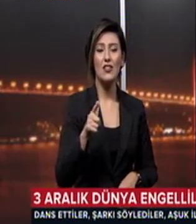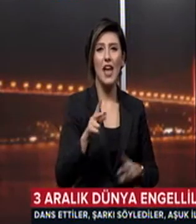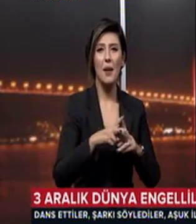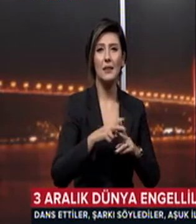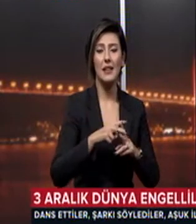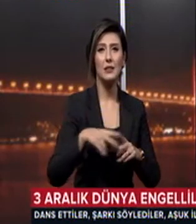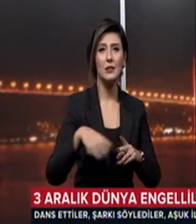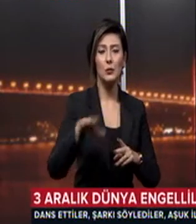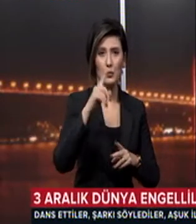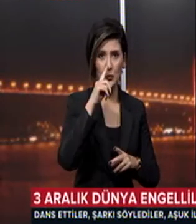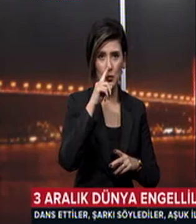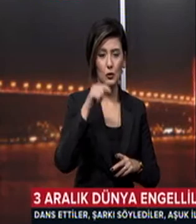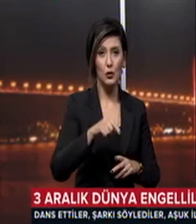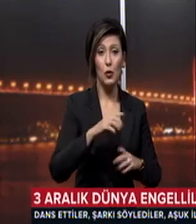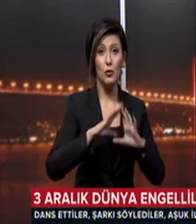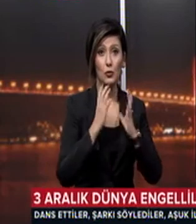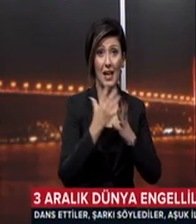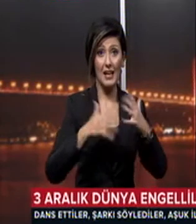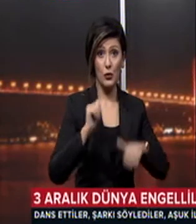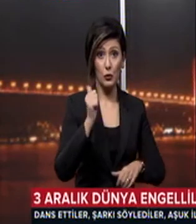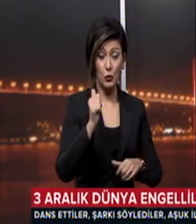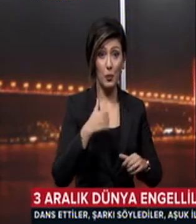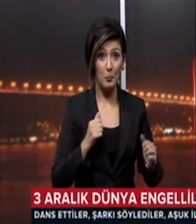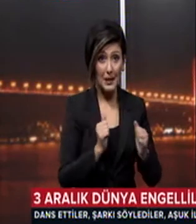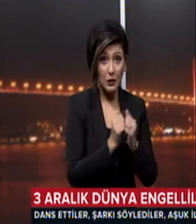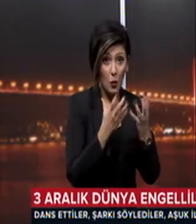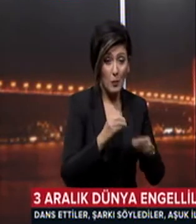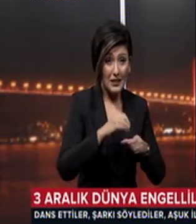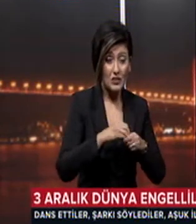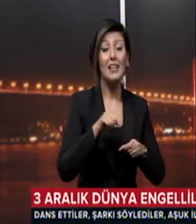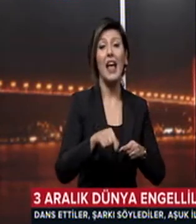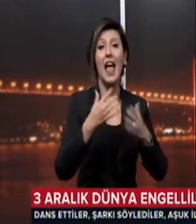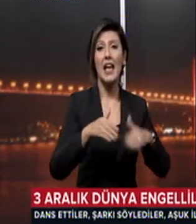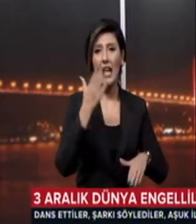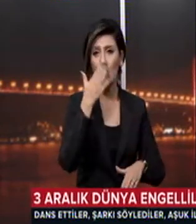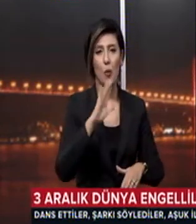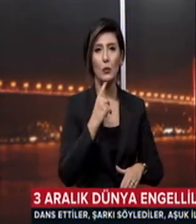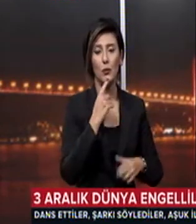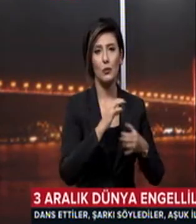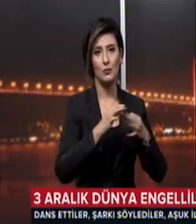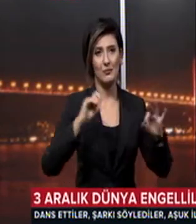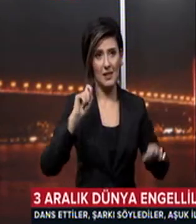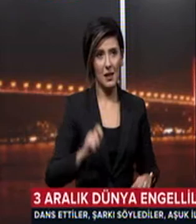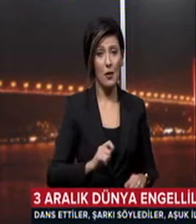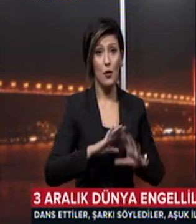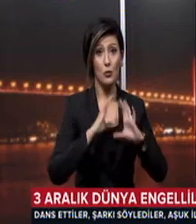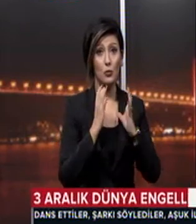Dünya Engelliler Günü nedeniyle Birlikte olmak için engel yoktur etkinliği düzenledi Günlerce hazırlandılar